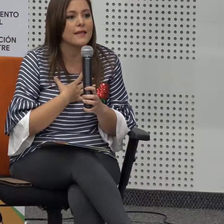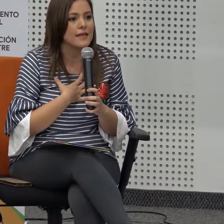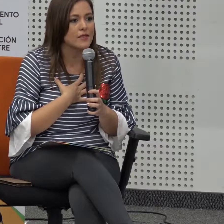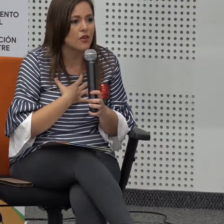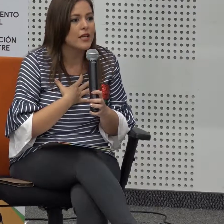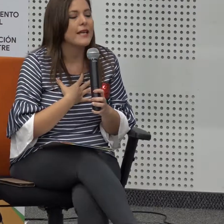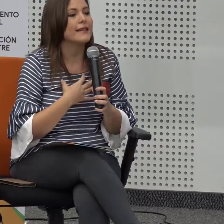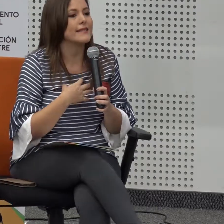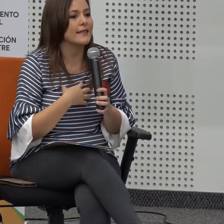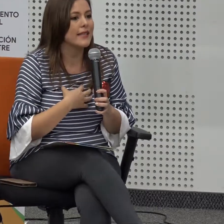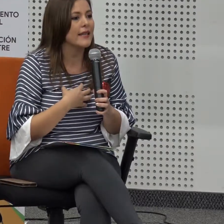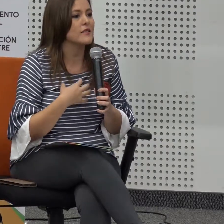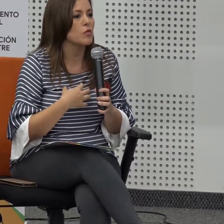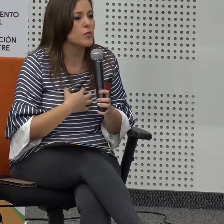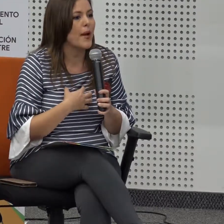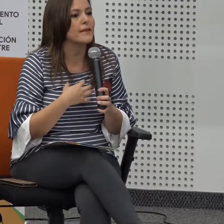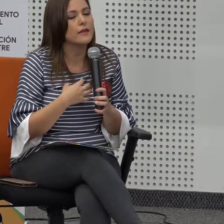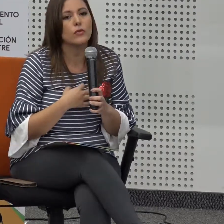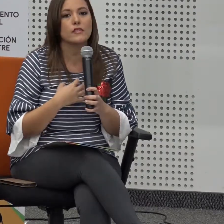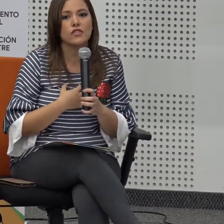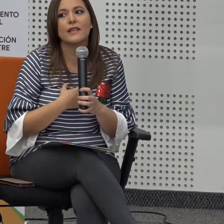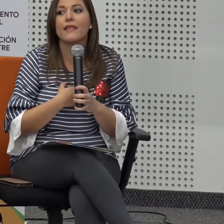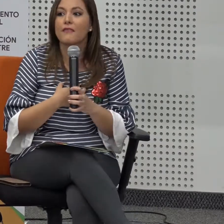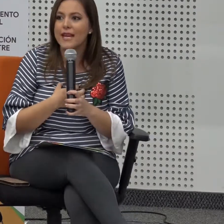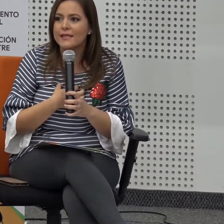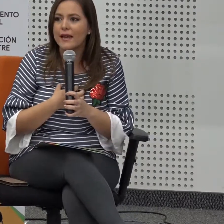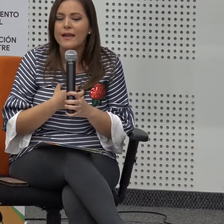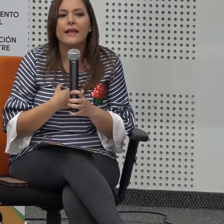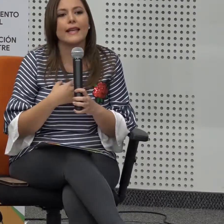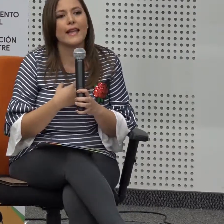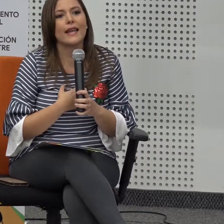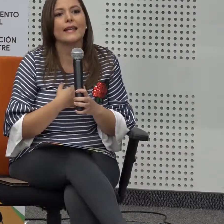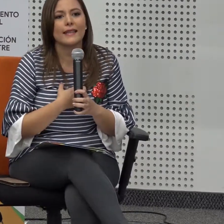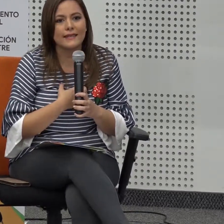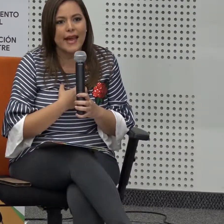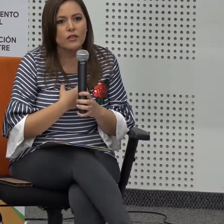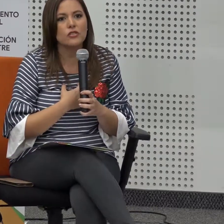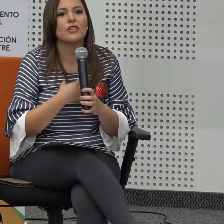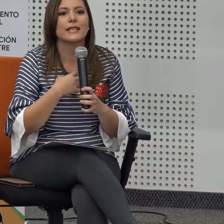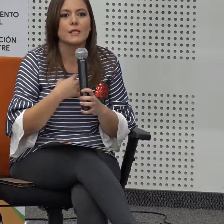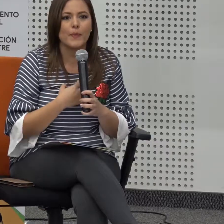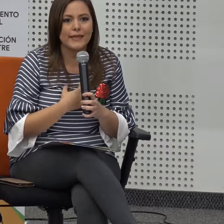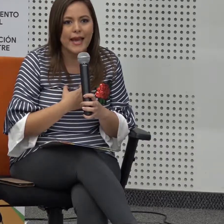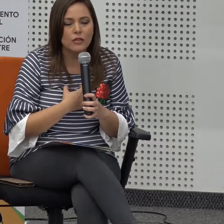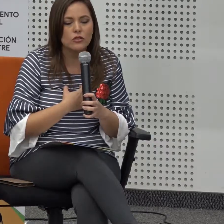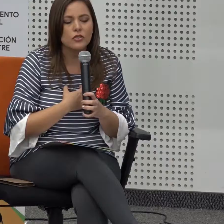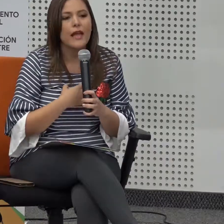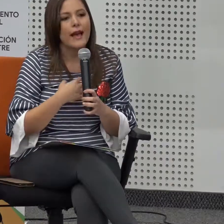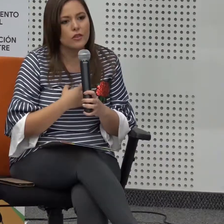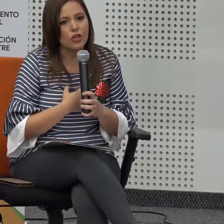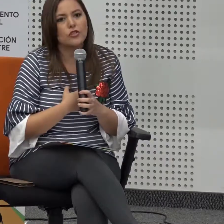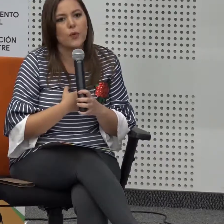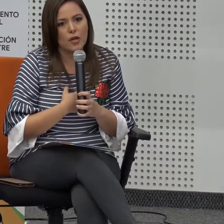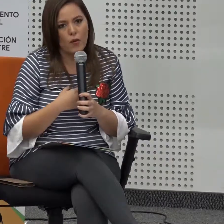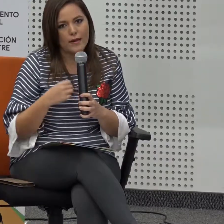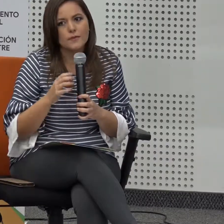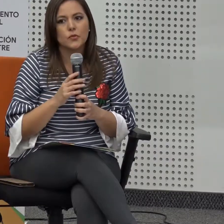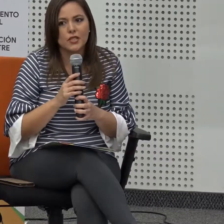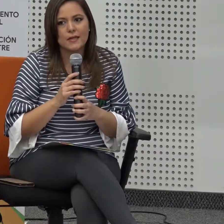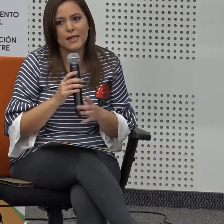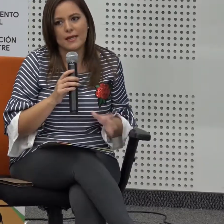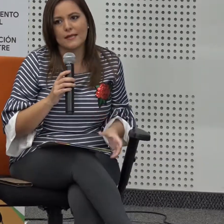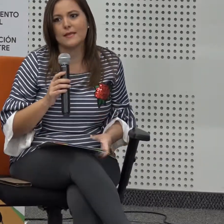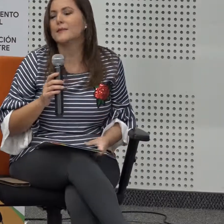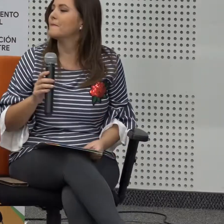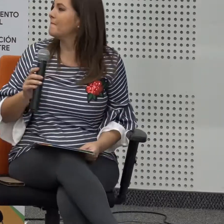sensibilización de sentir que somos parte de una sociedad diversa que tiene que tratarnos respetarnos a todos por igual